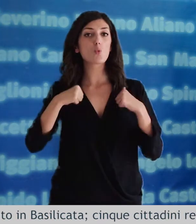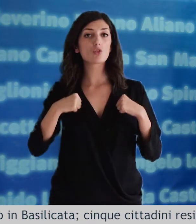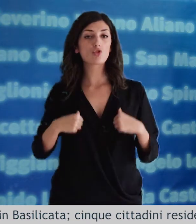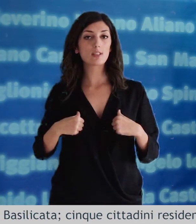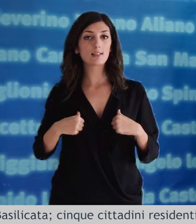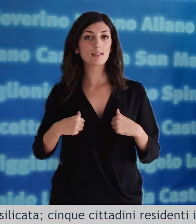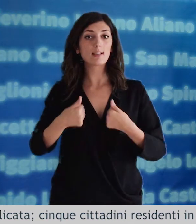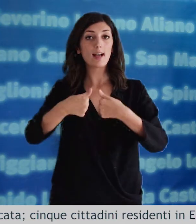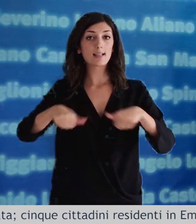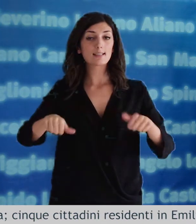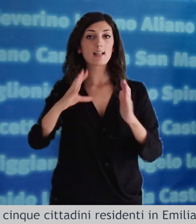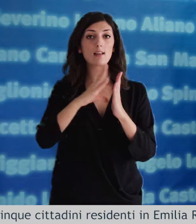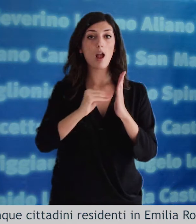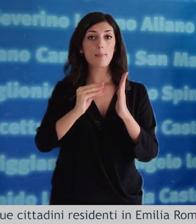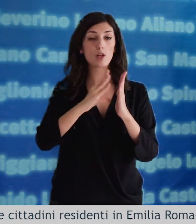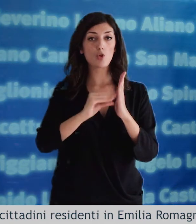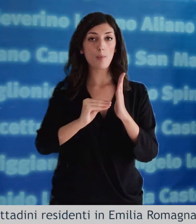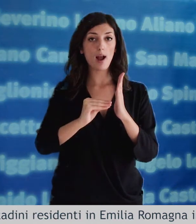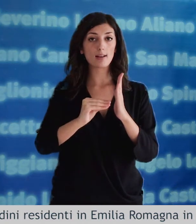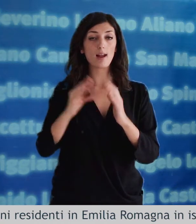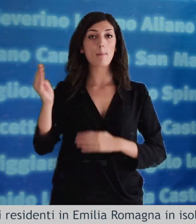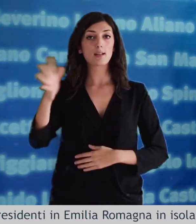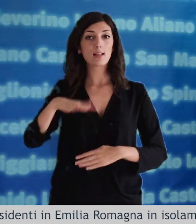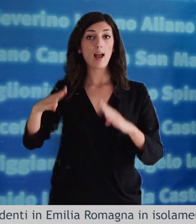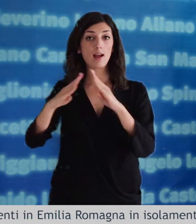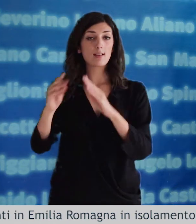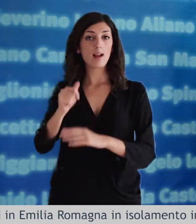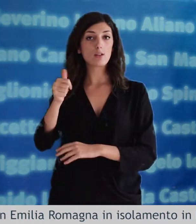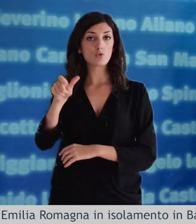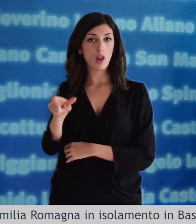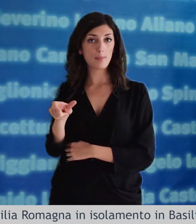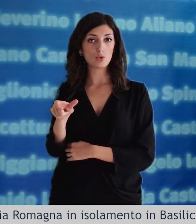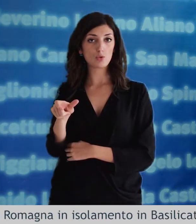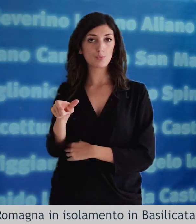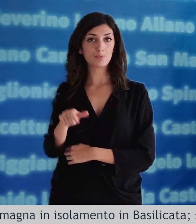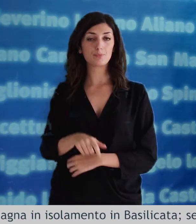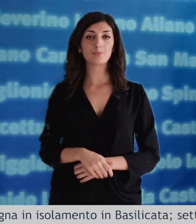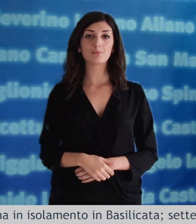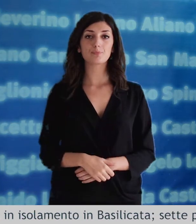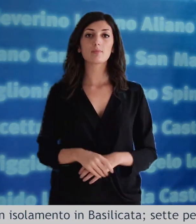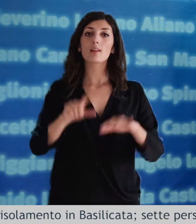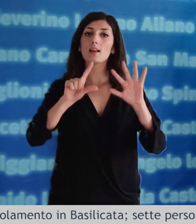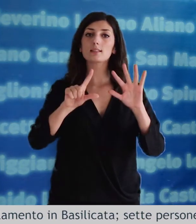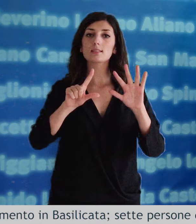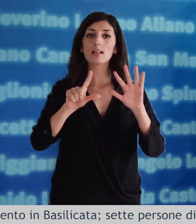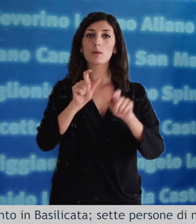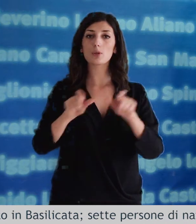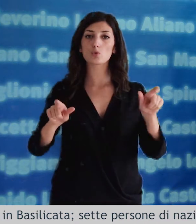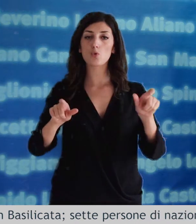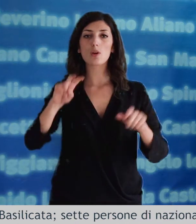cittadini residenti in emilia romagna in isolamento in basilicata sette persone di